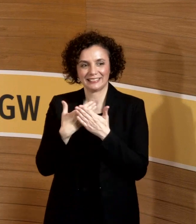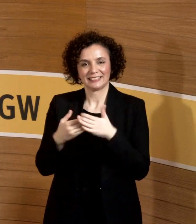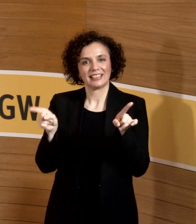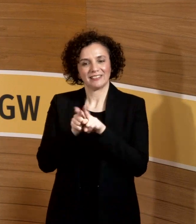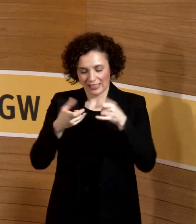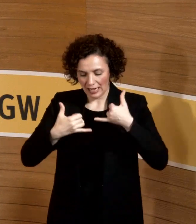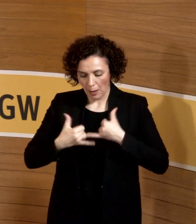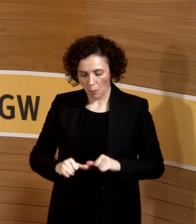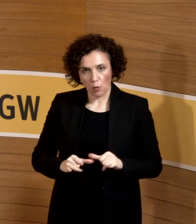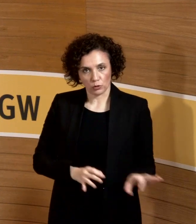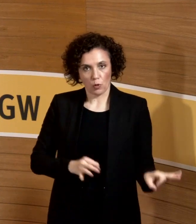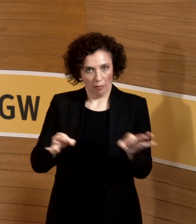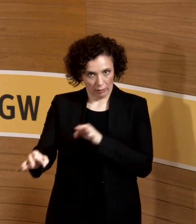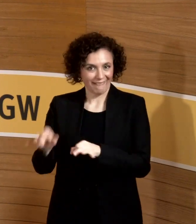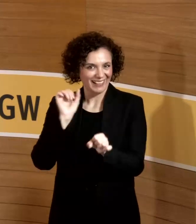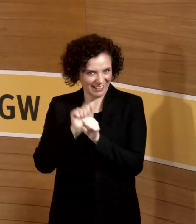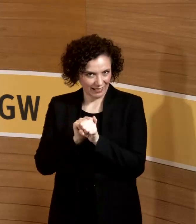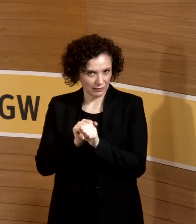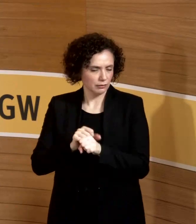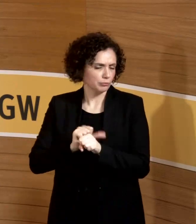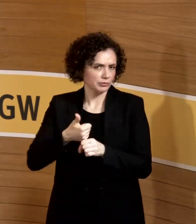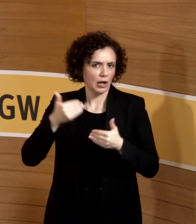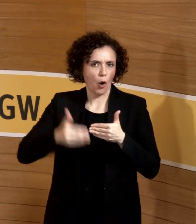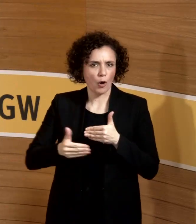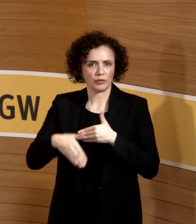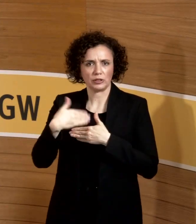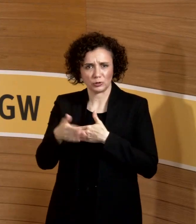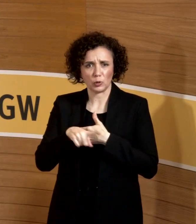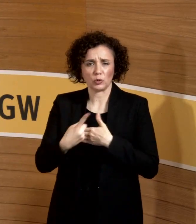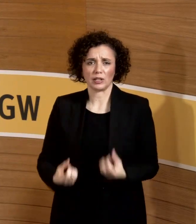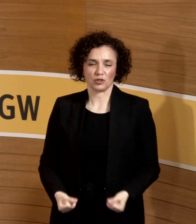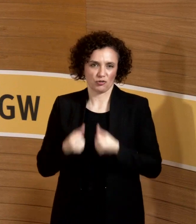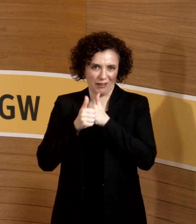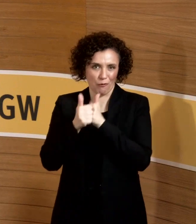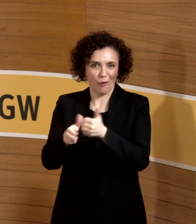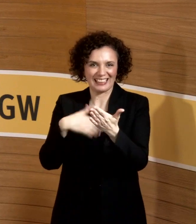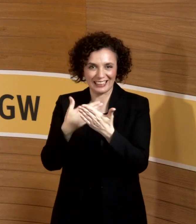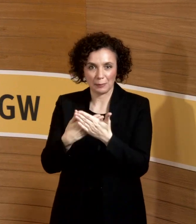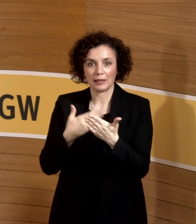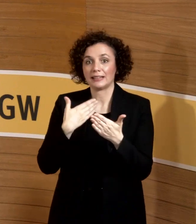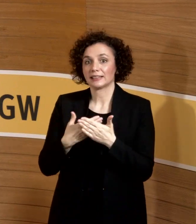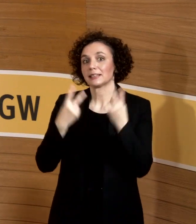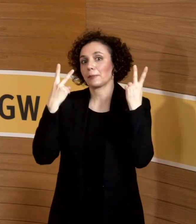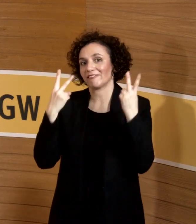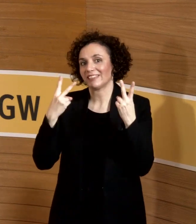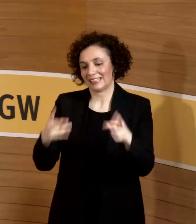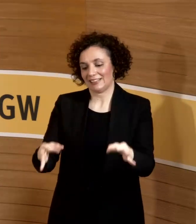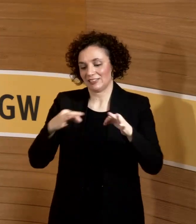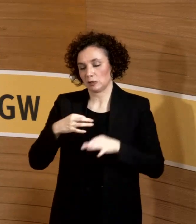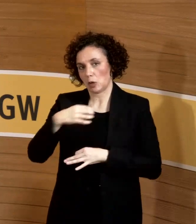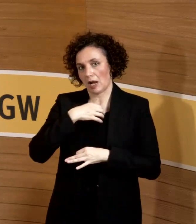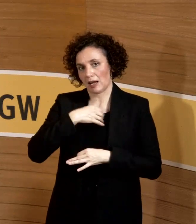Geburt übertragbare Infektionserkrankung, mit denen schwerwiegsten Folgen. Deswegen muss man sie definitiv ernst nehmen. Die